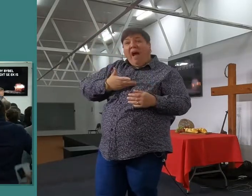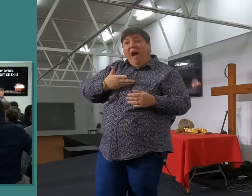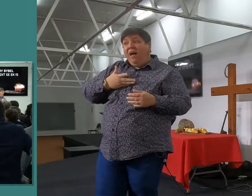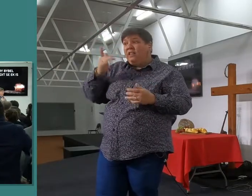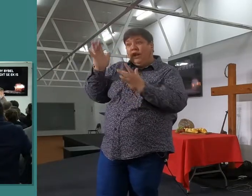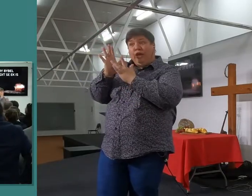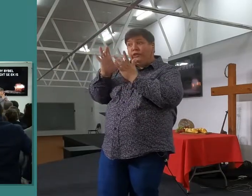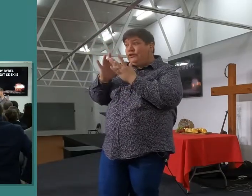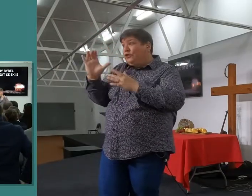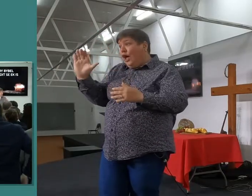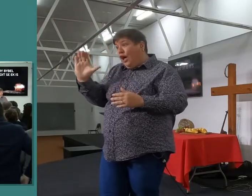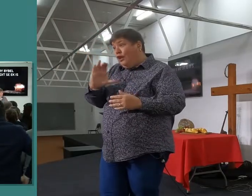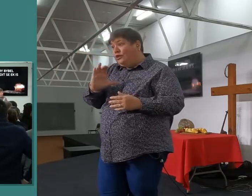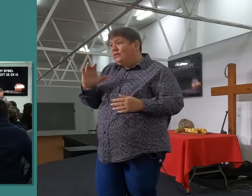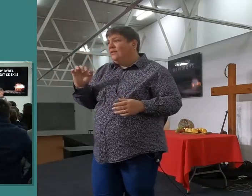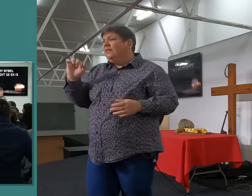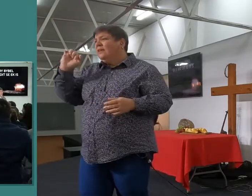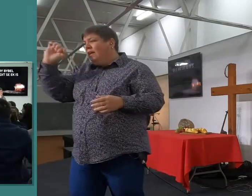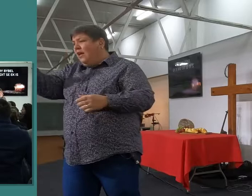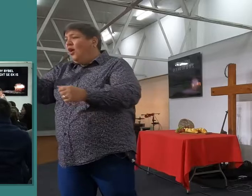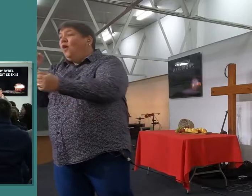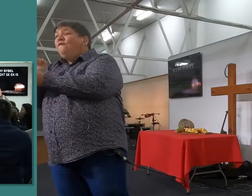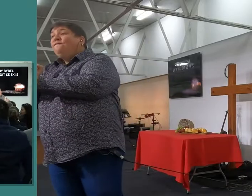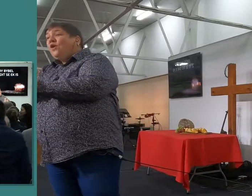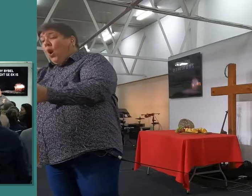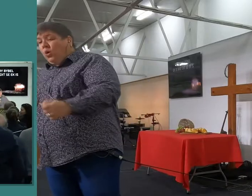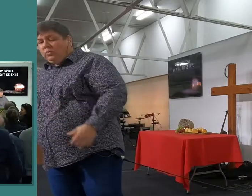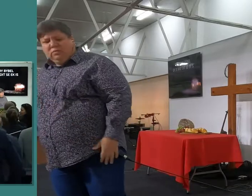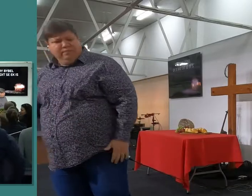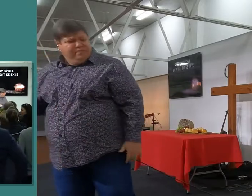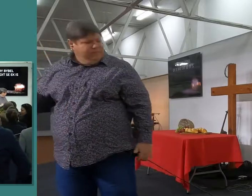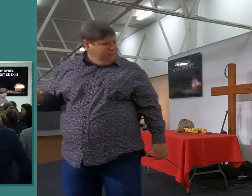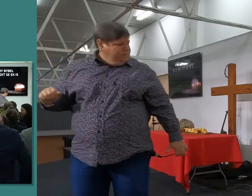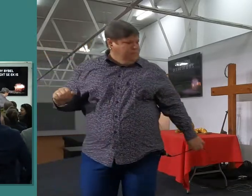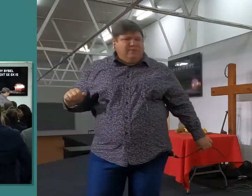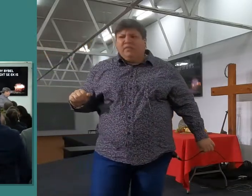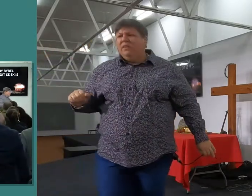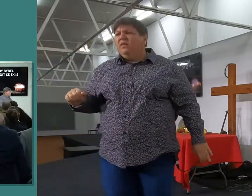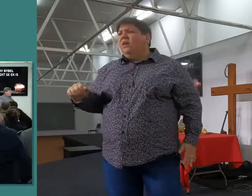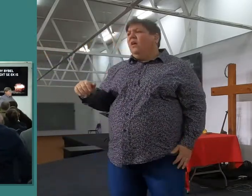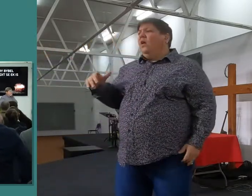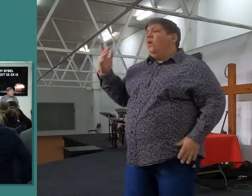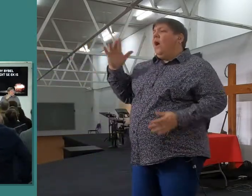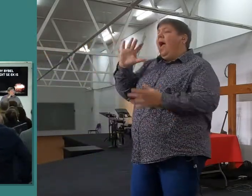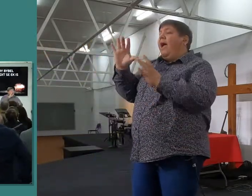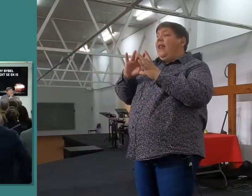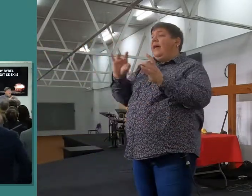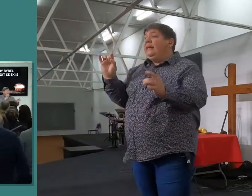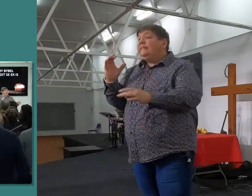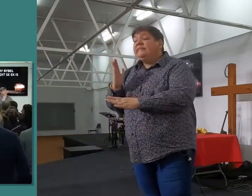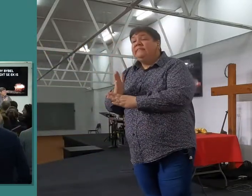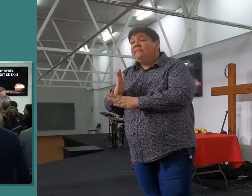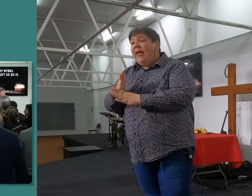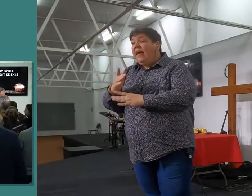Christus, alles wat jy weet van jou verlossing, alles wat jy weet van hoe die Heilige Geest werk, het jy in hier die boek geleer,